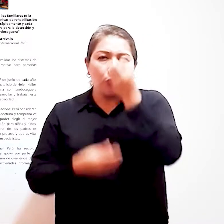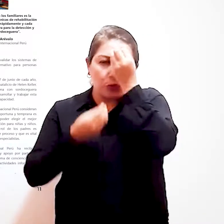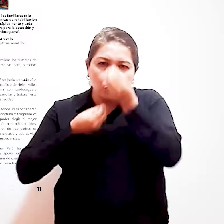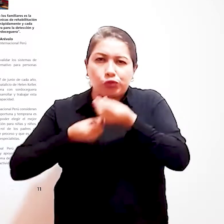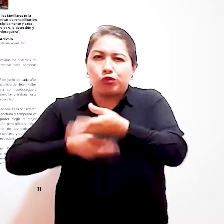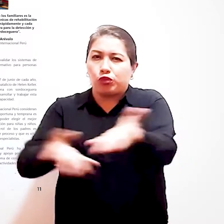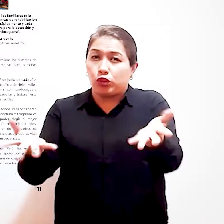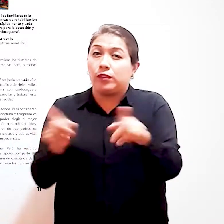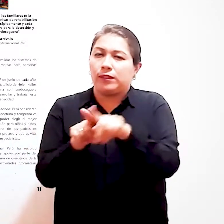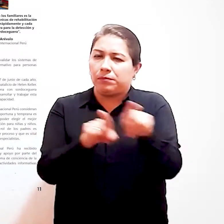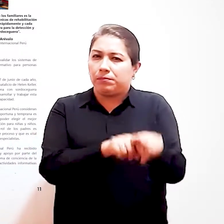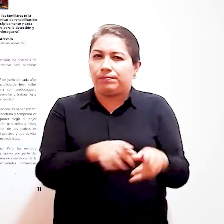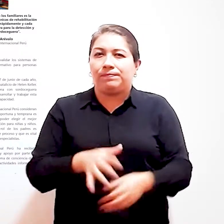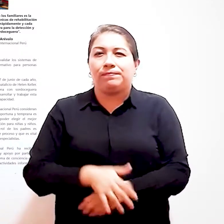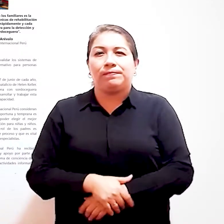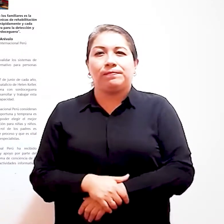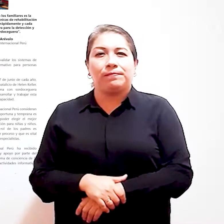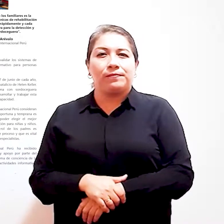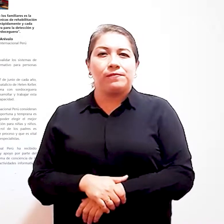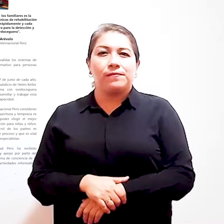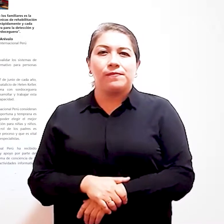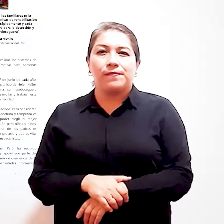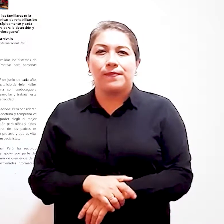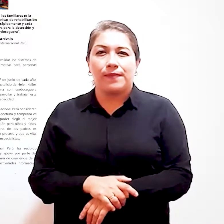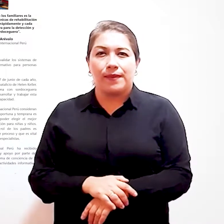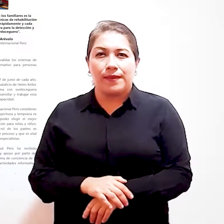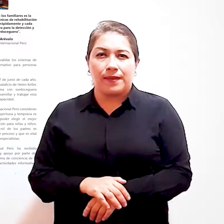actividades informativas y formativas